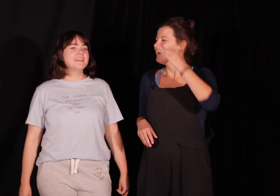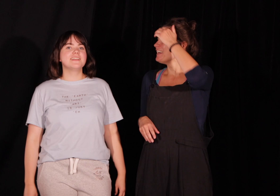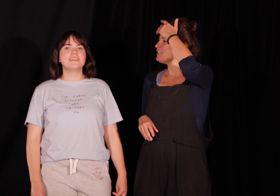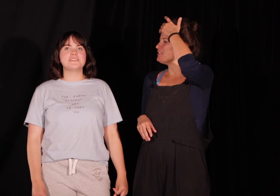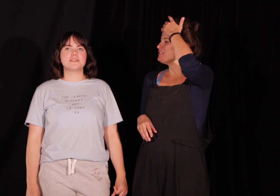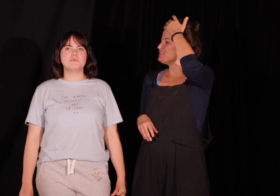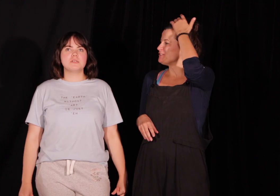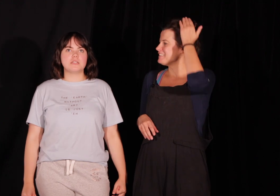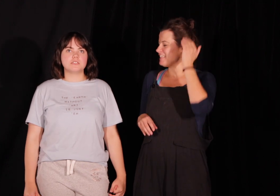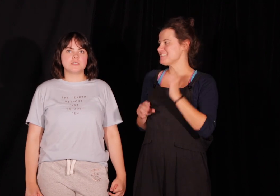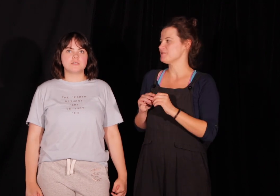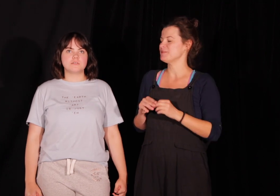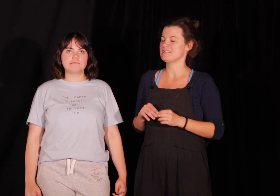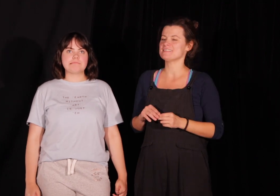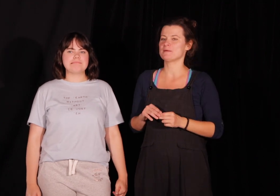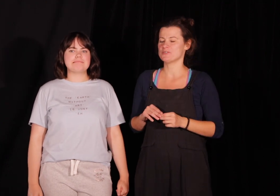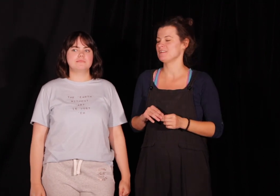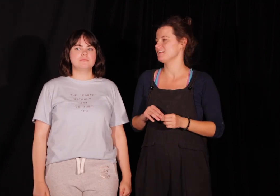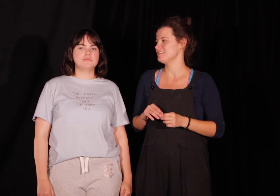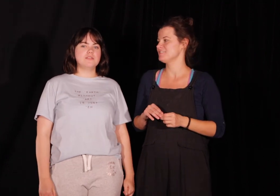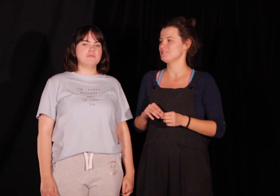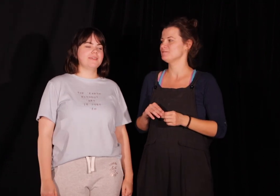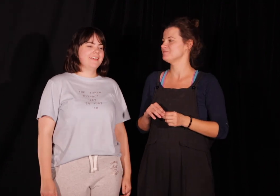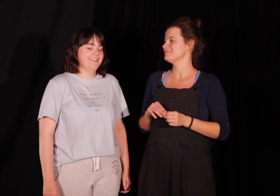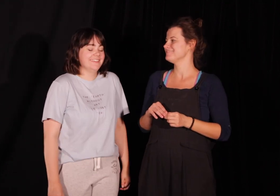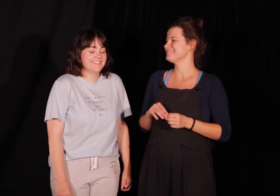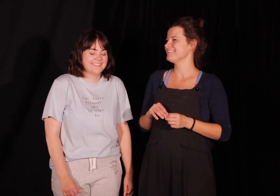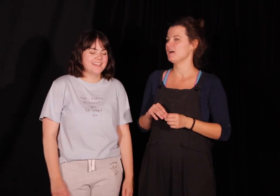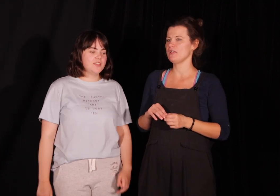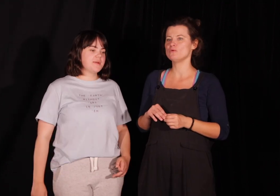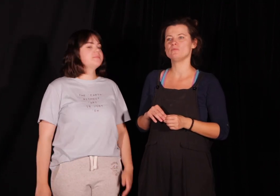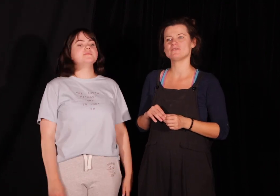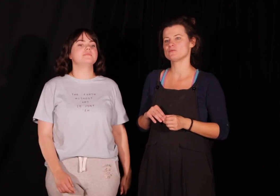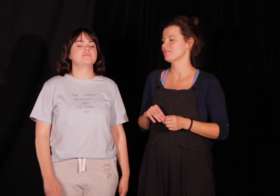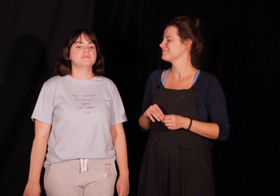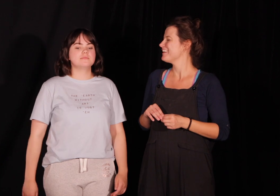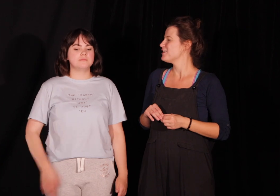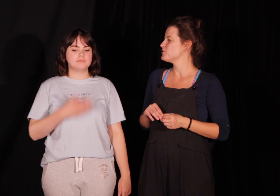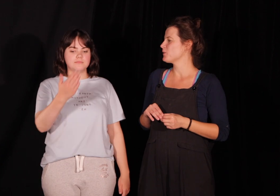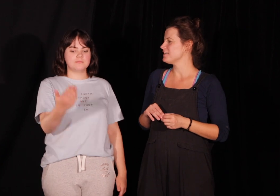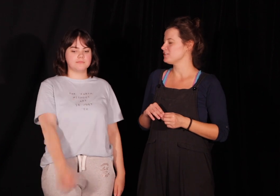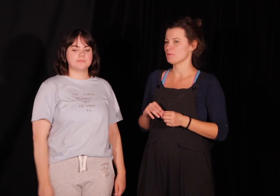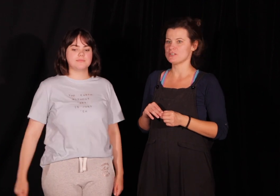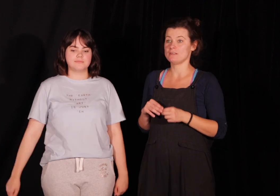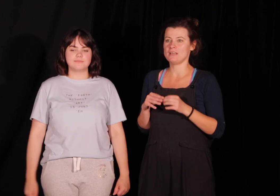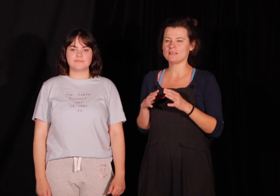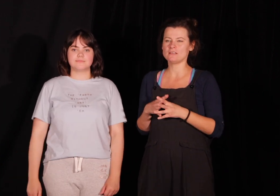Jest taka piosenka dla dzieci. Jest taka piosenka dla dzieci. A ja ją lubię w sumie. Słuchajcie, dobrze. Jakich